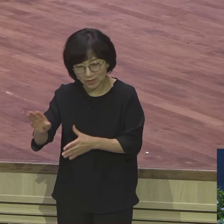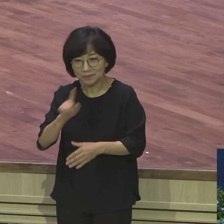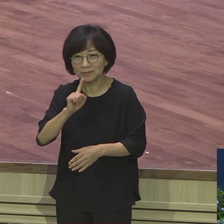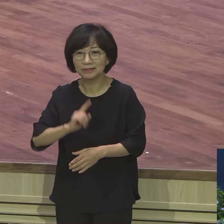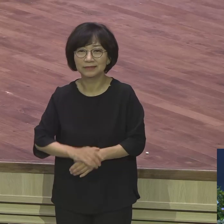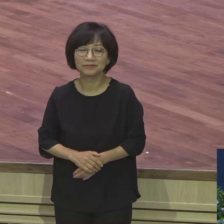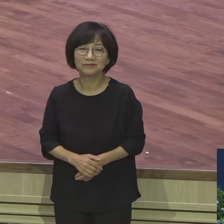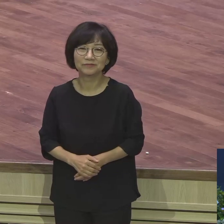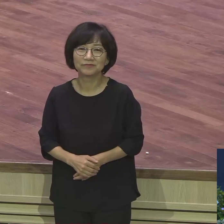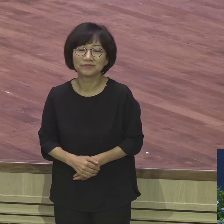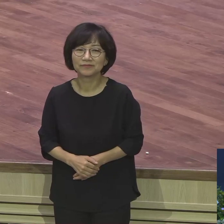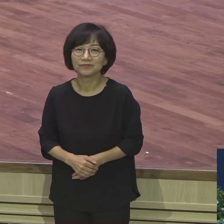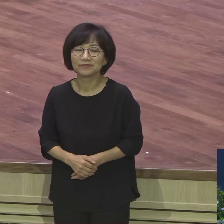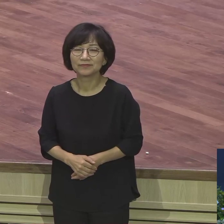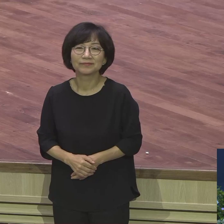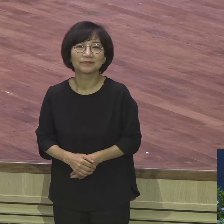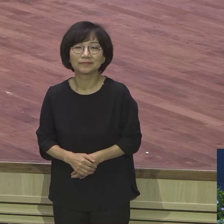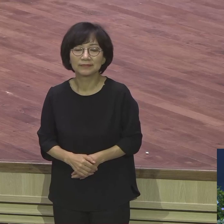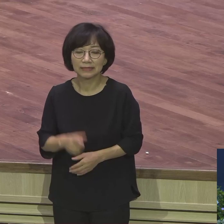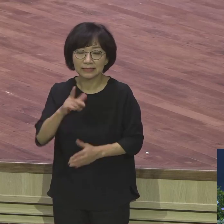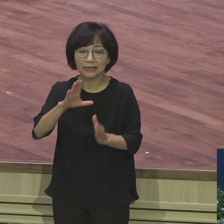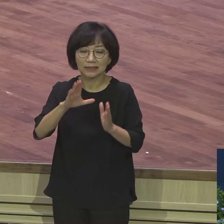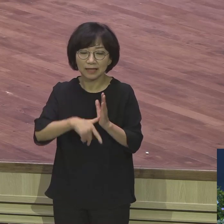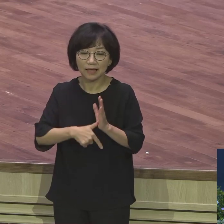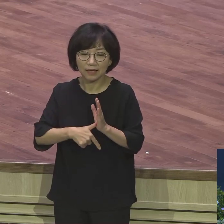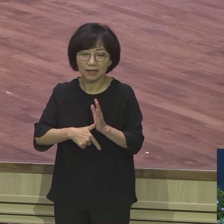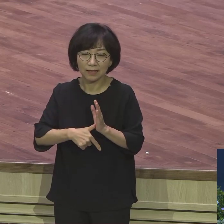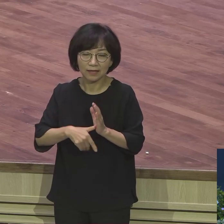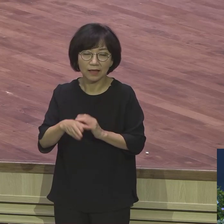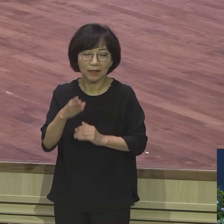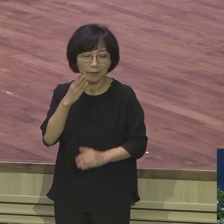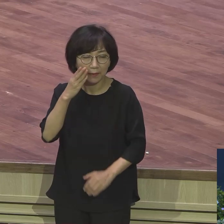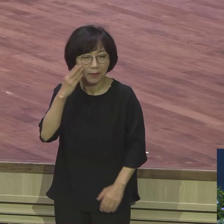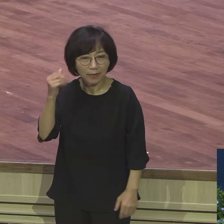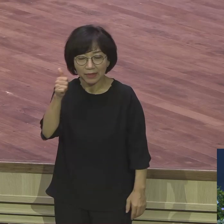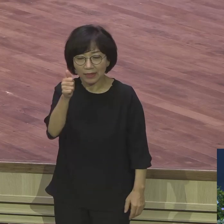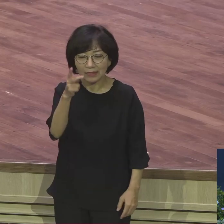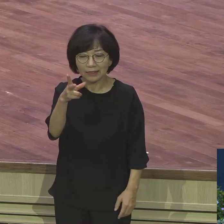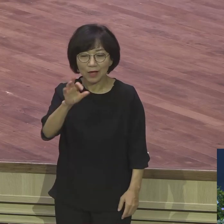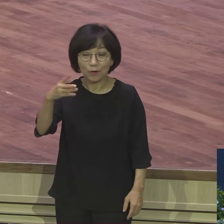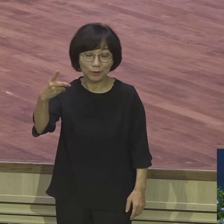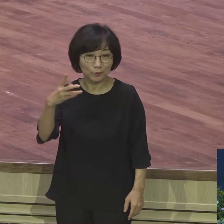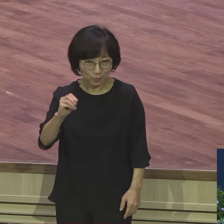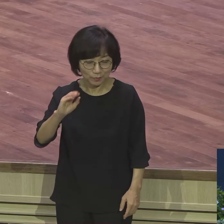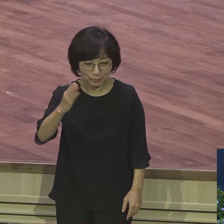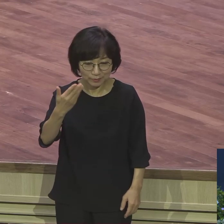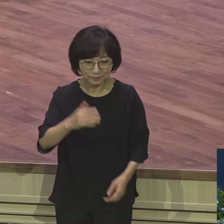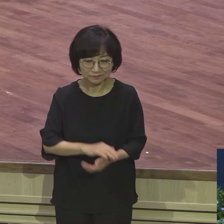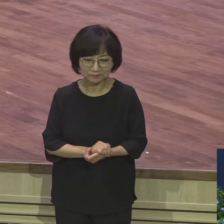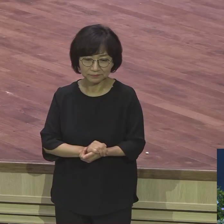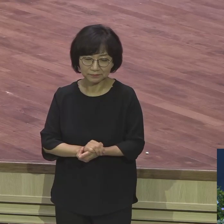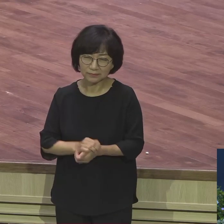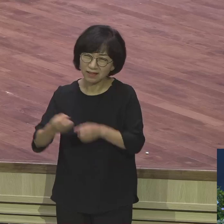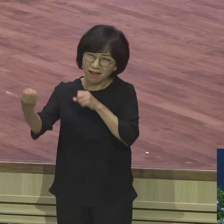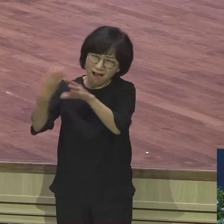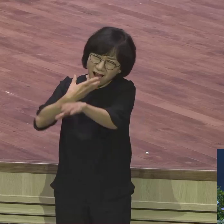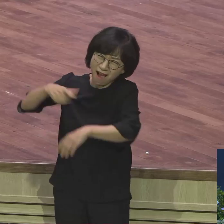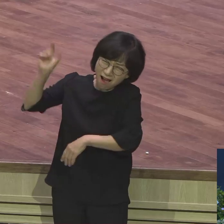그러면 형통하리라 왜 응답이 없느냐 왜 삶에 기쁨이 없느냐 왜